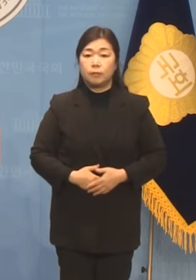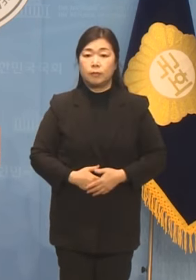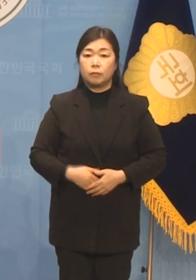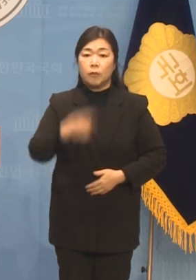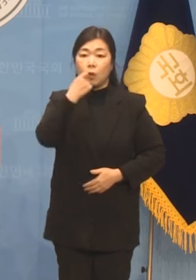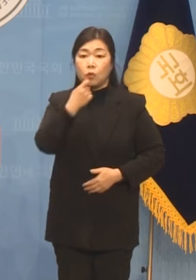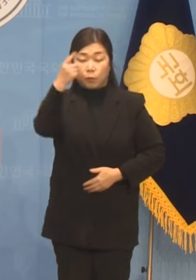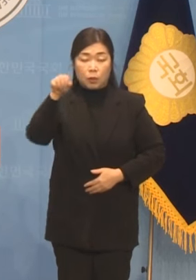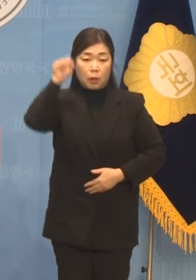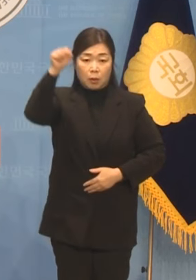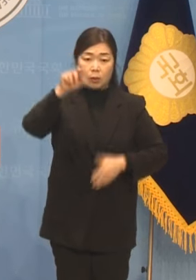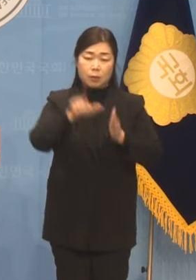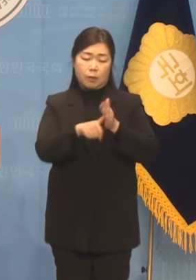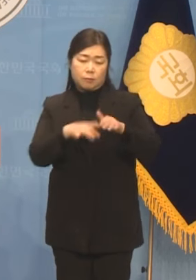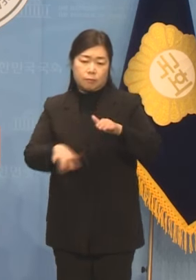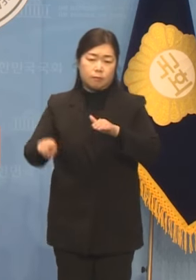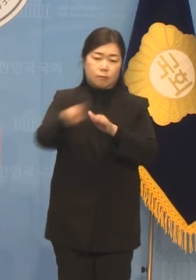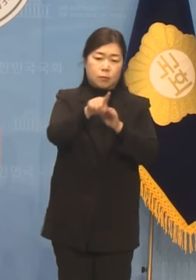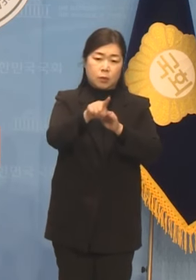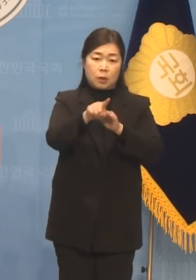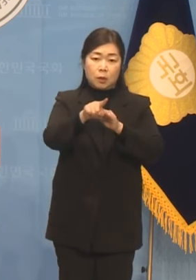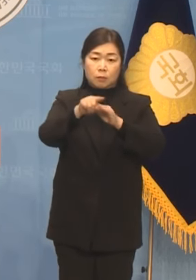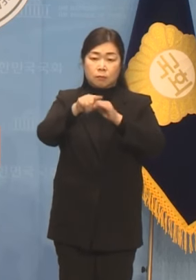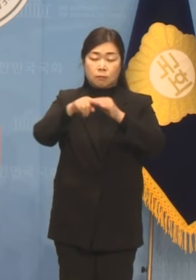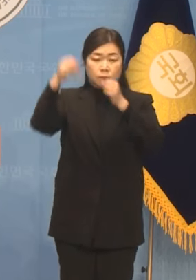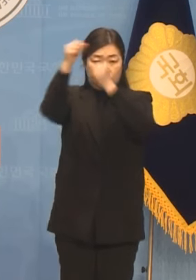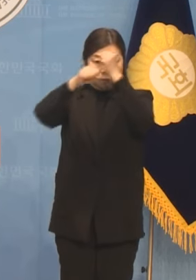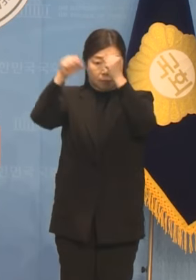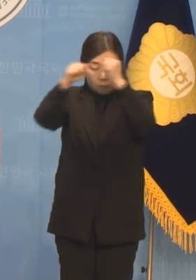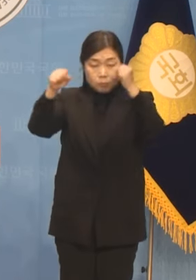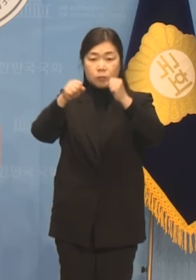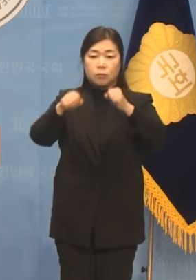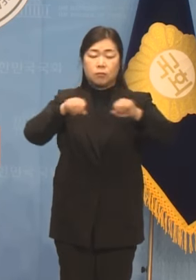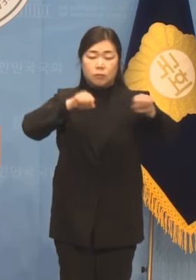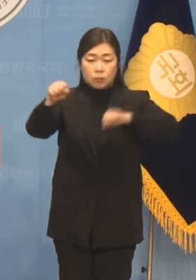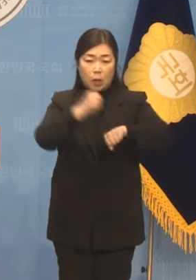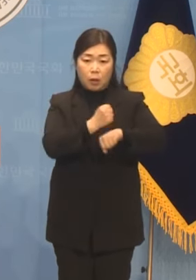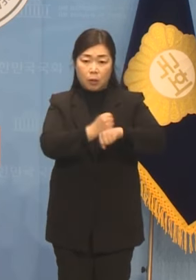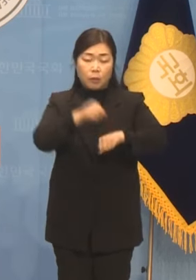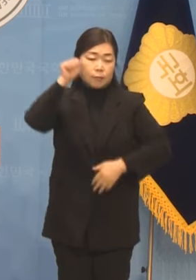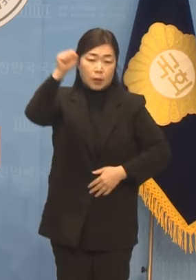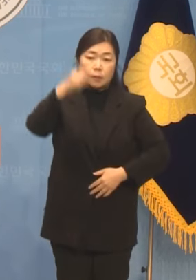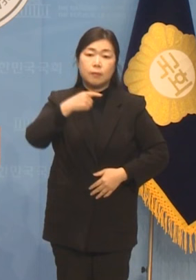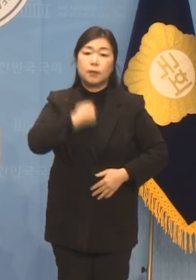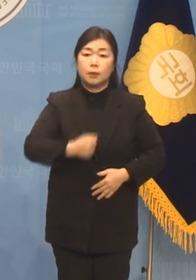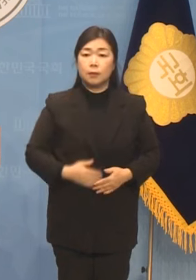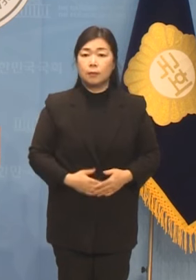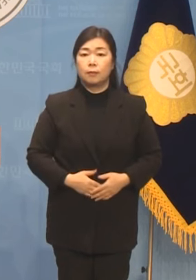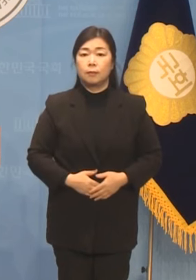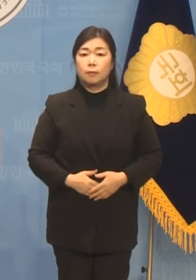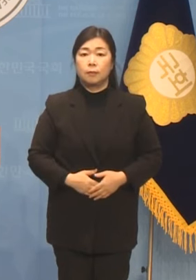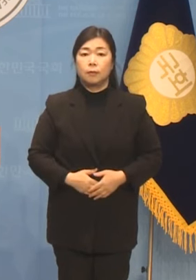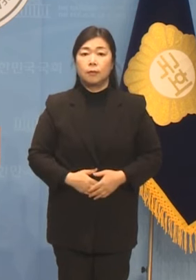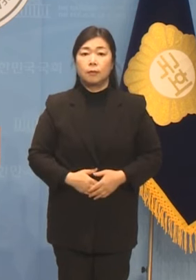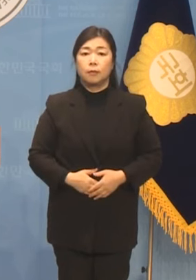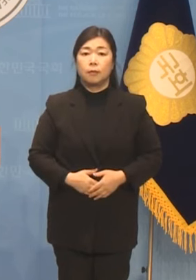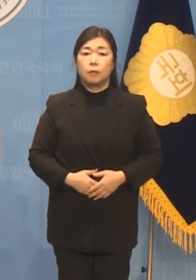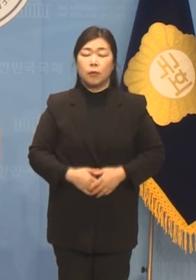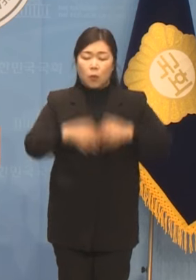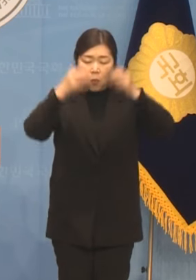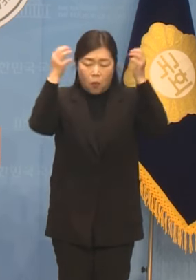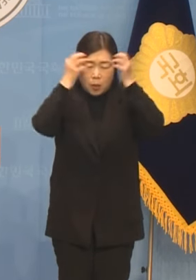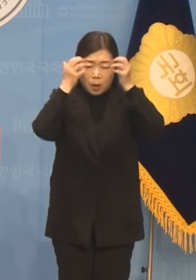문재인 정부의 집권을 이루는 데 선봉장이 되었습니다. 고난의 길 뒤에 받은 유일한 상은